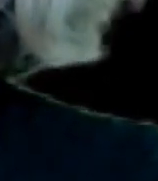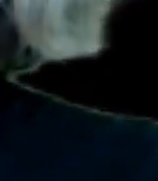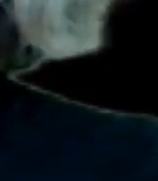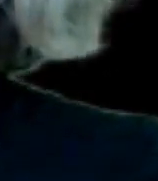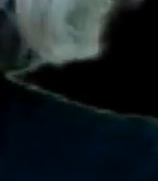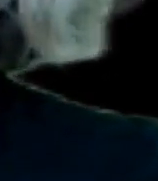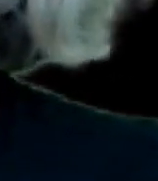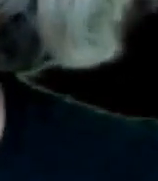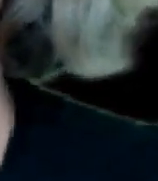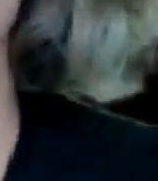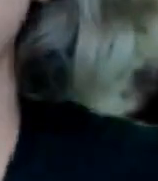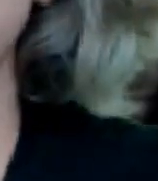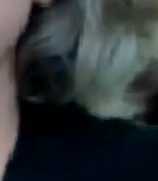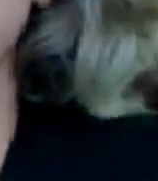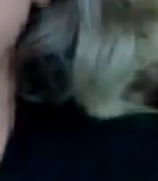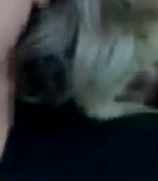quizás